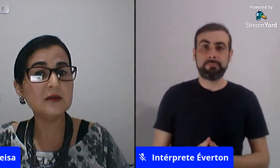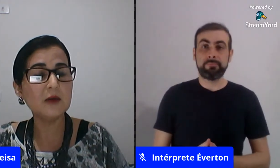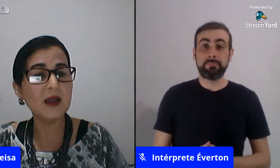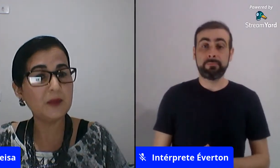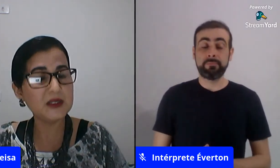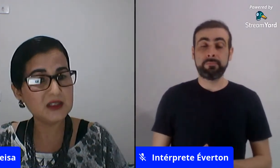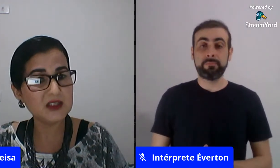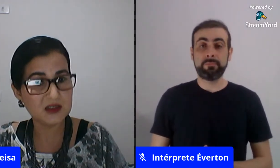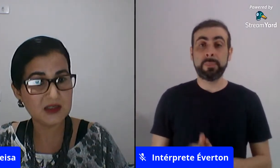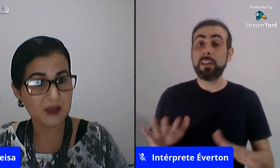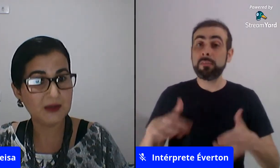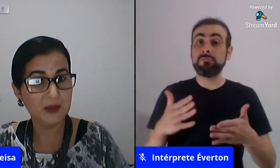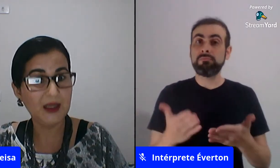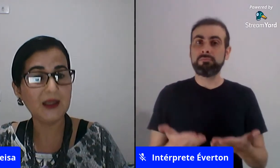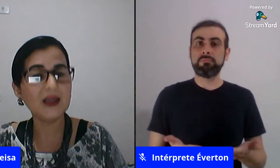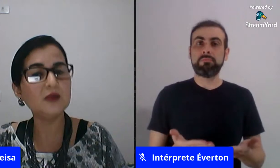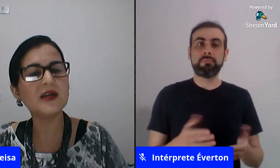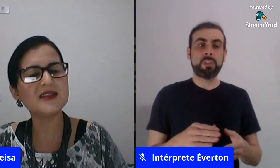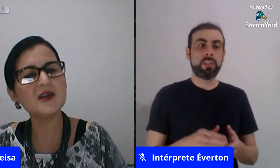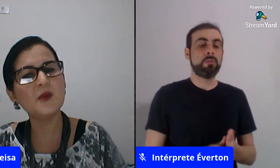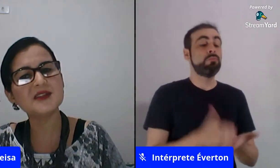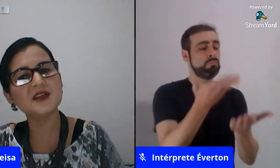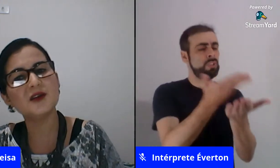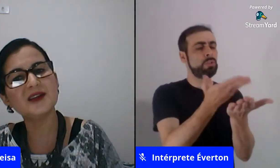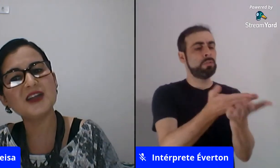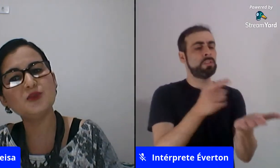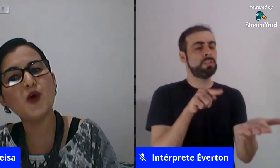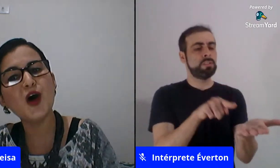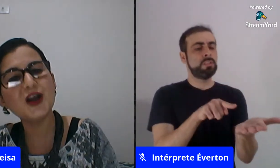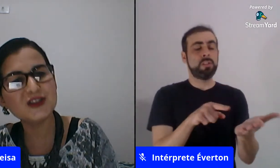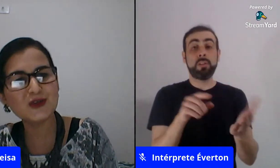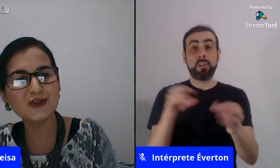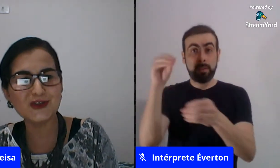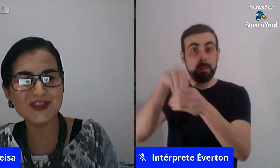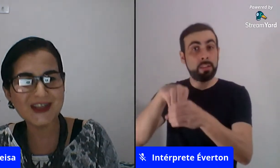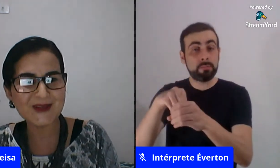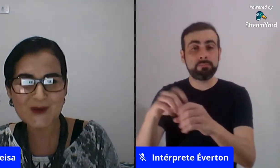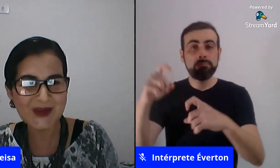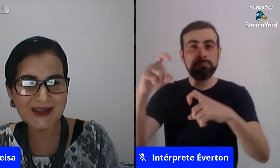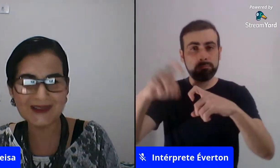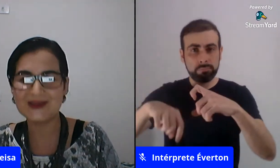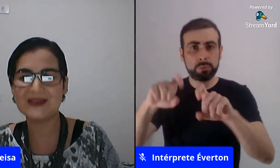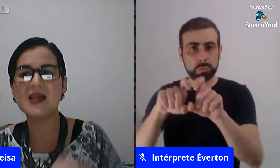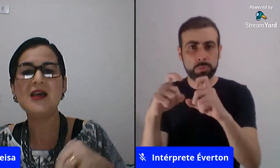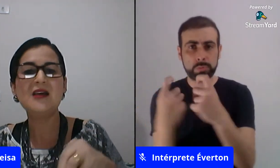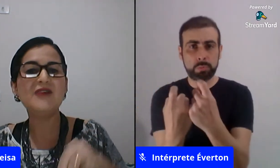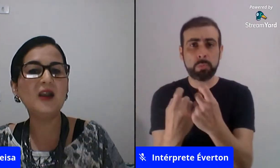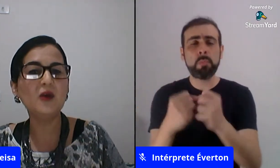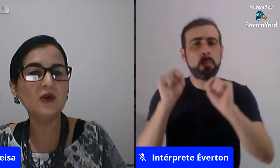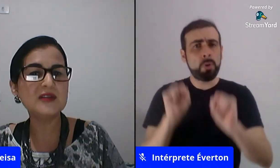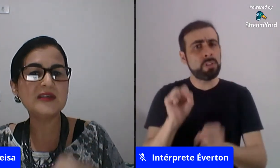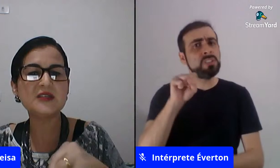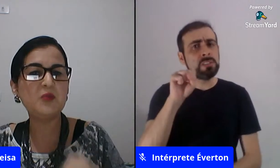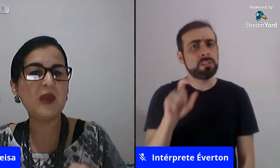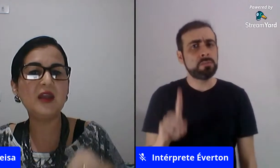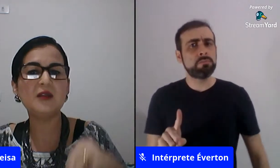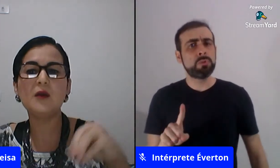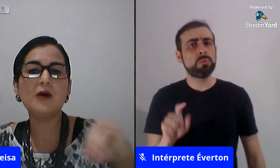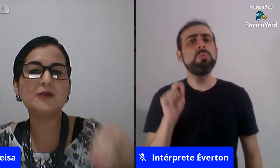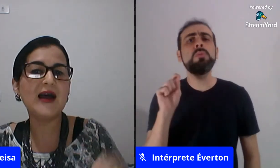educação é preciso a gente saber também que a educação para a sexualidade pode discutir os direitos humanos valores